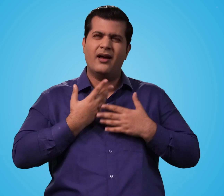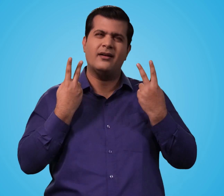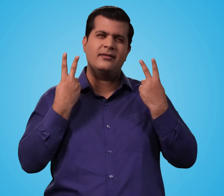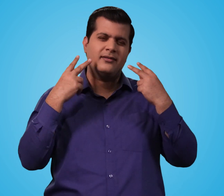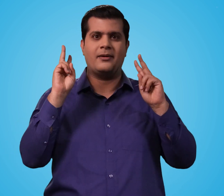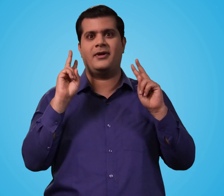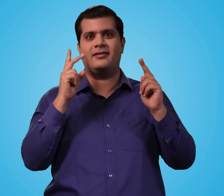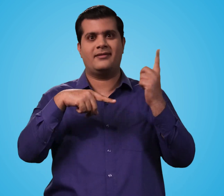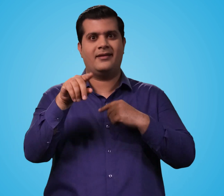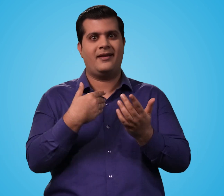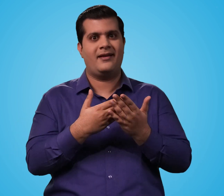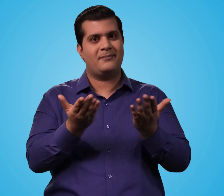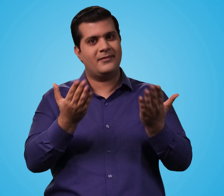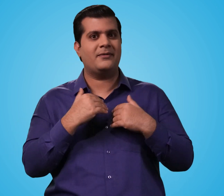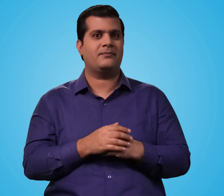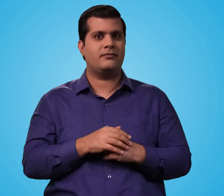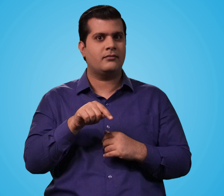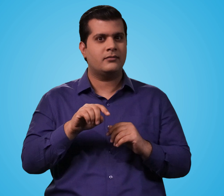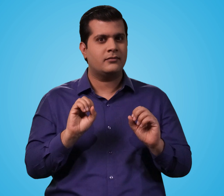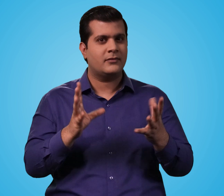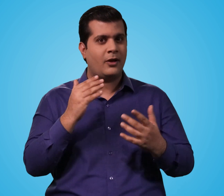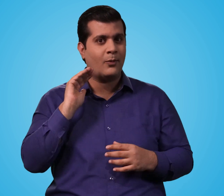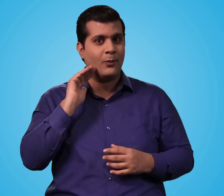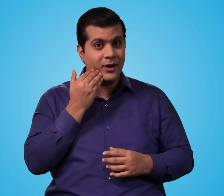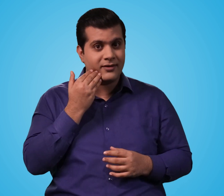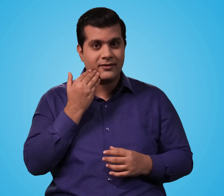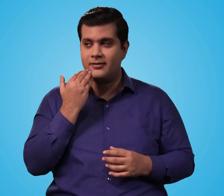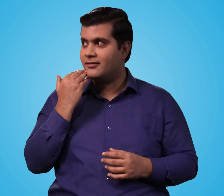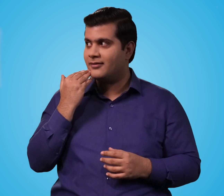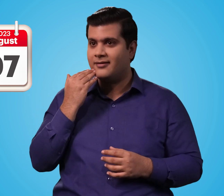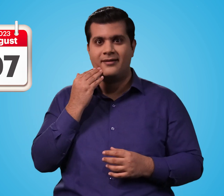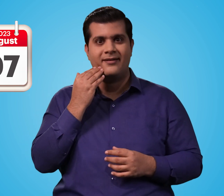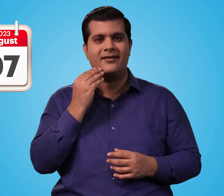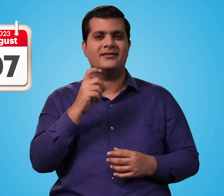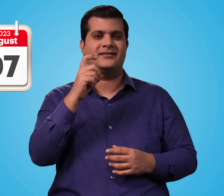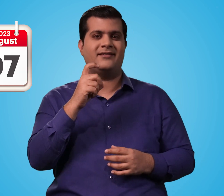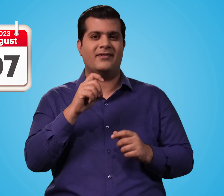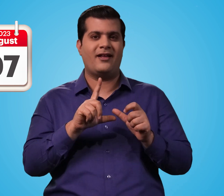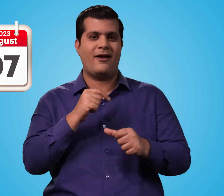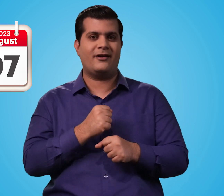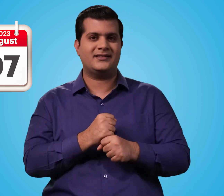बहुत मजा आएगा तो चलो apply करो कोर्स 7 अगस 2023 को शुरू होगा